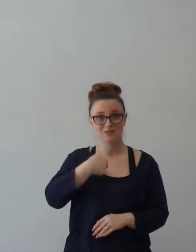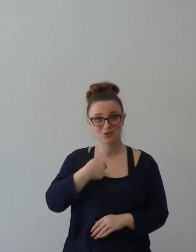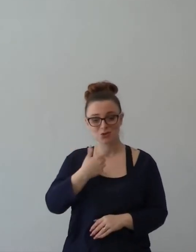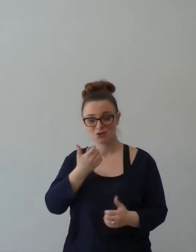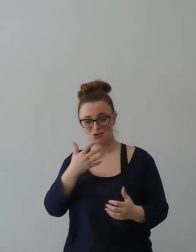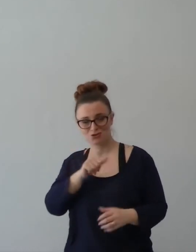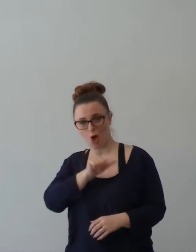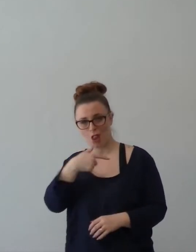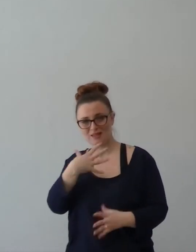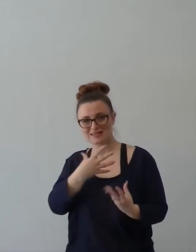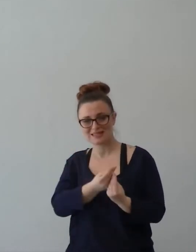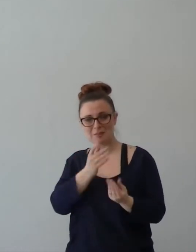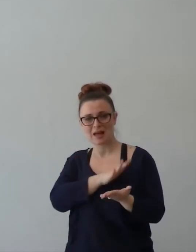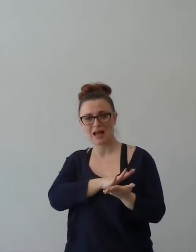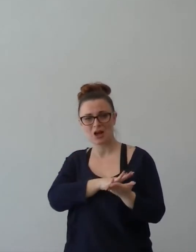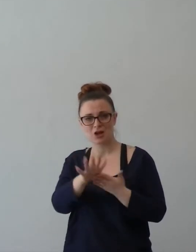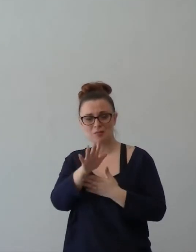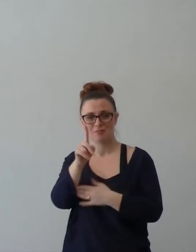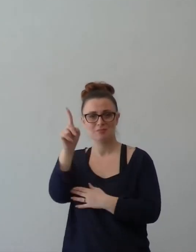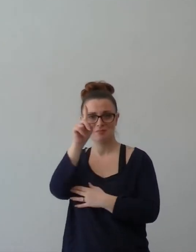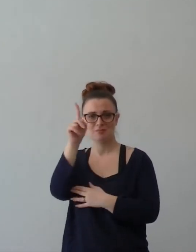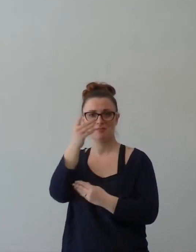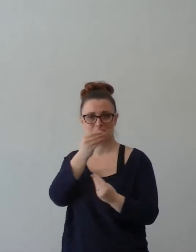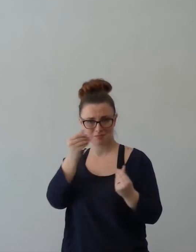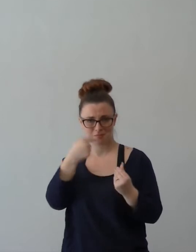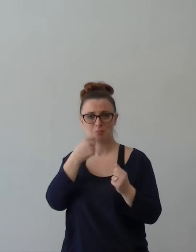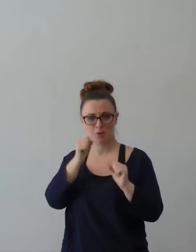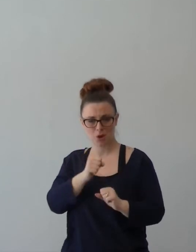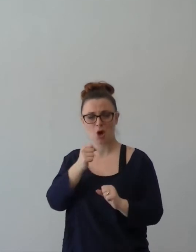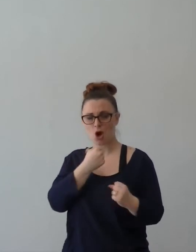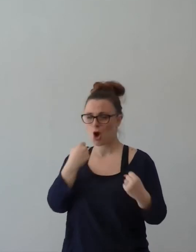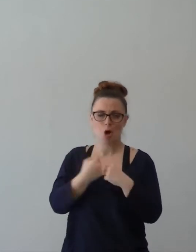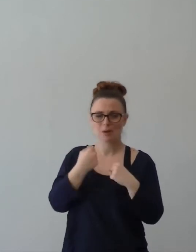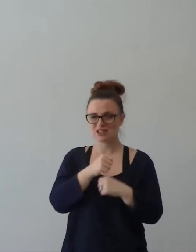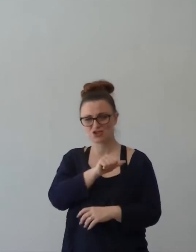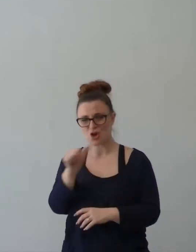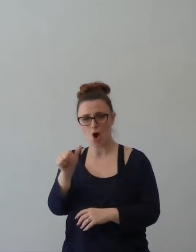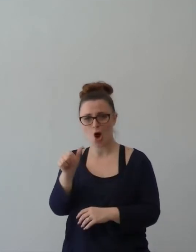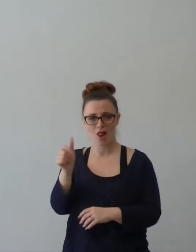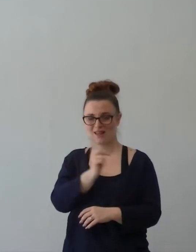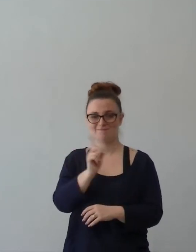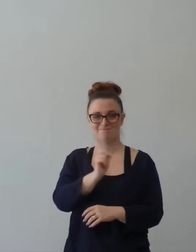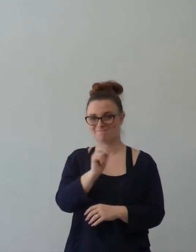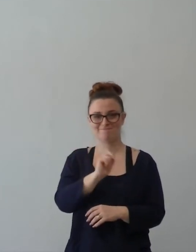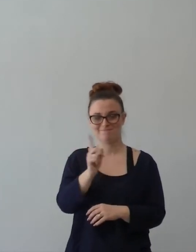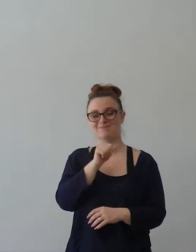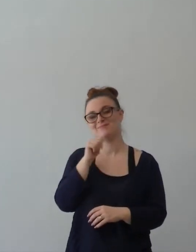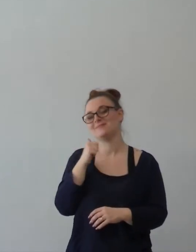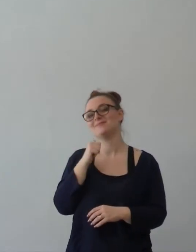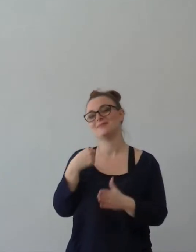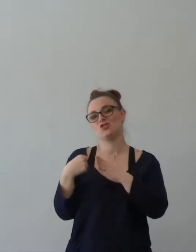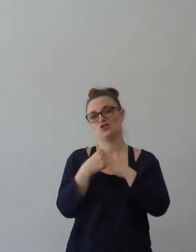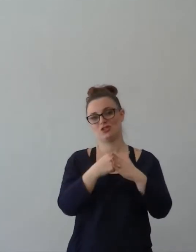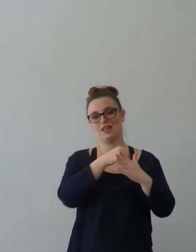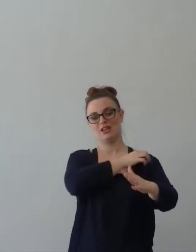O pensi che anche. Ma Paolo diceva che uno dei motivi perché sarei stato liberato